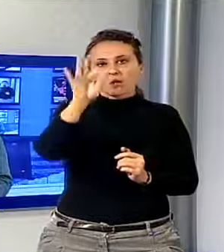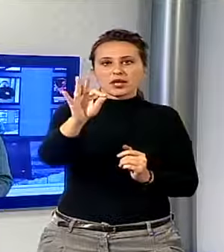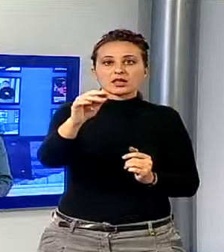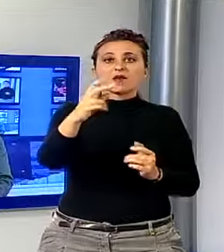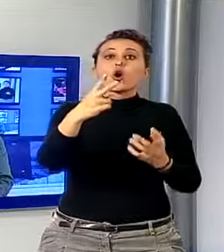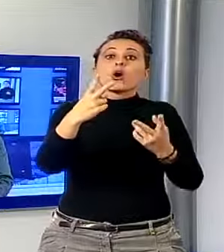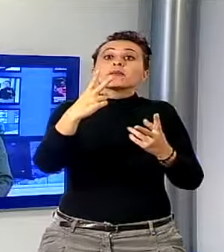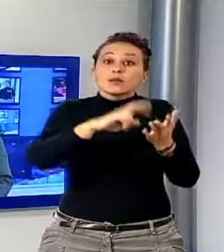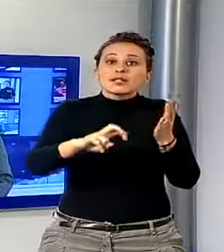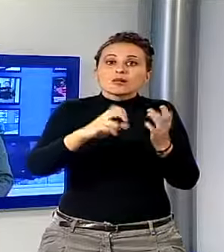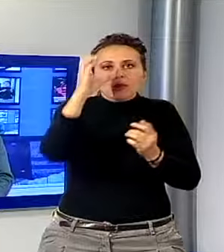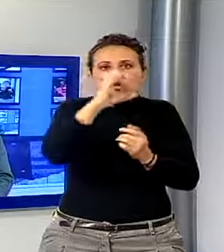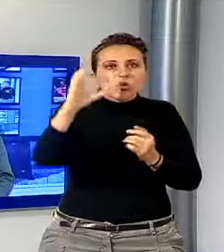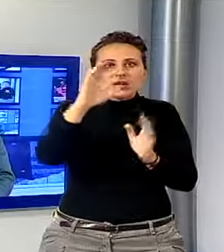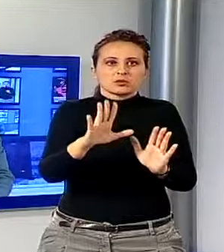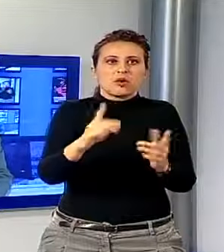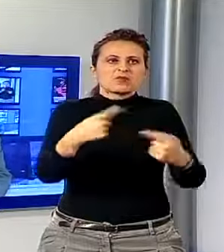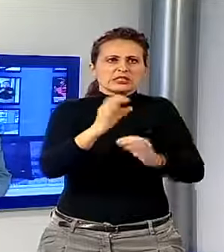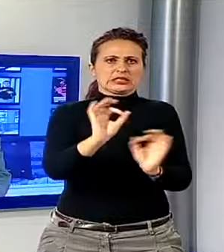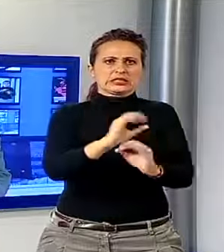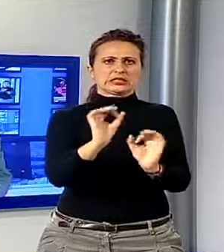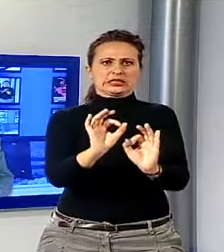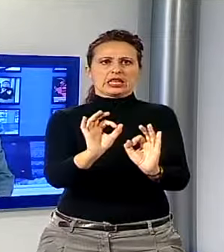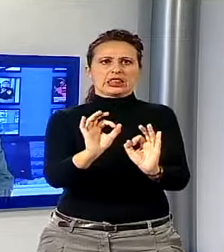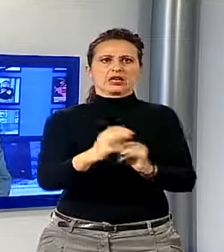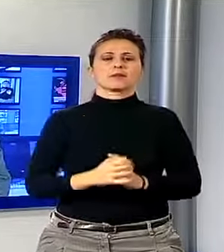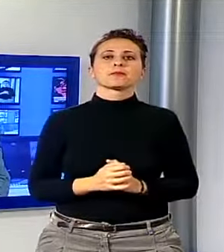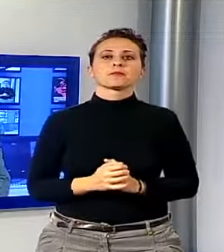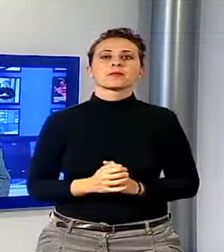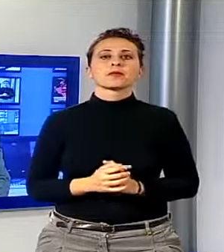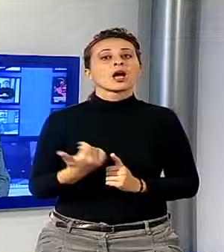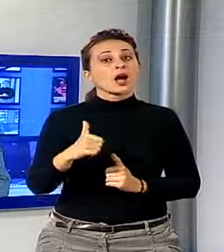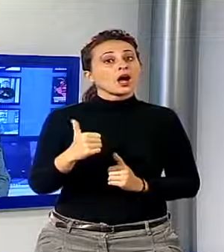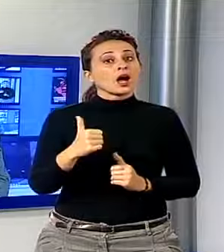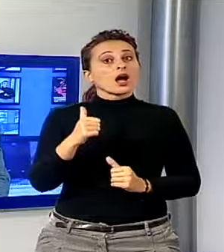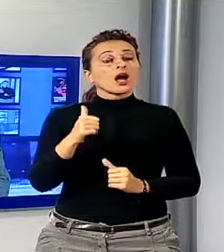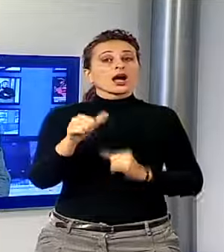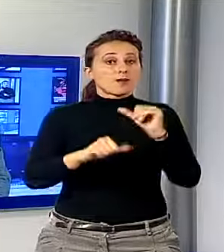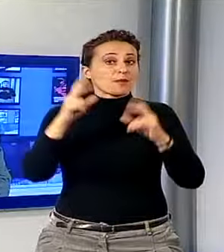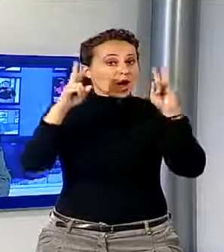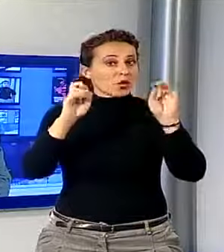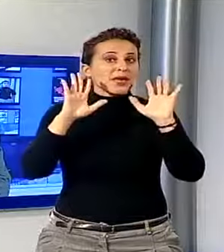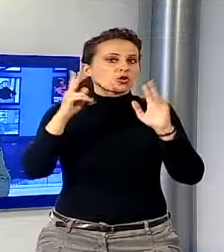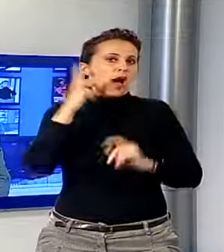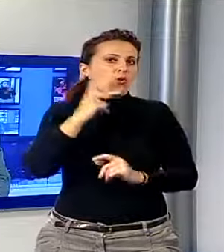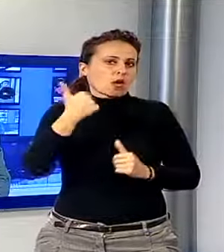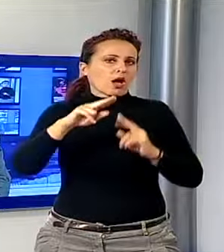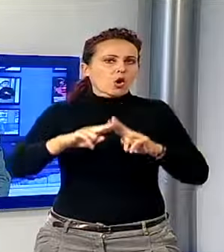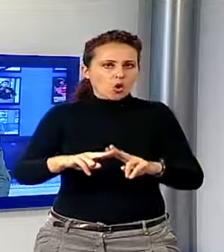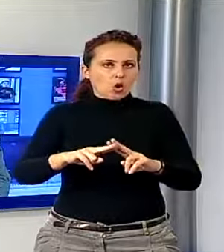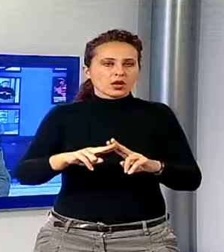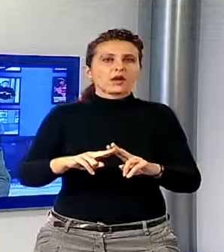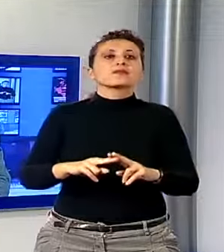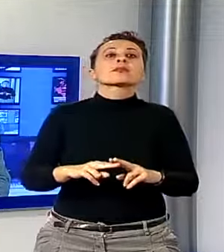scopo. Voltiamo ancora a pagina, ma rimaniamo a Lucca. Presentata nella sede del Consiglio